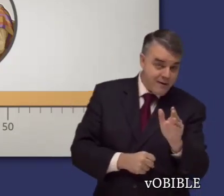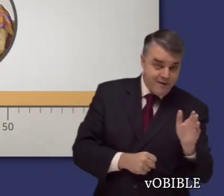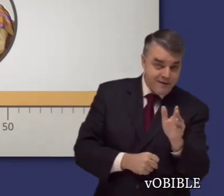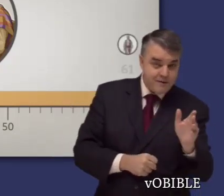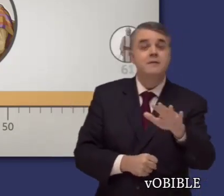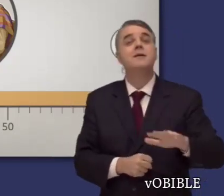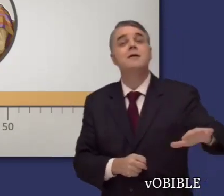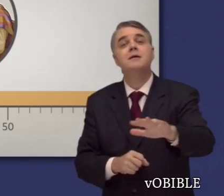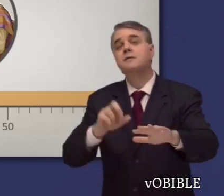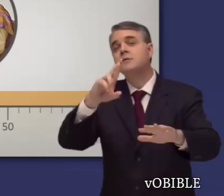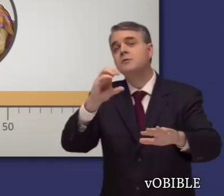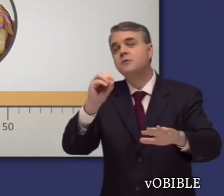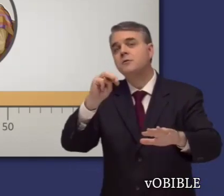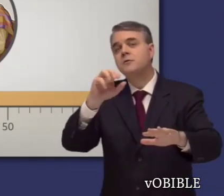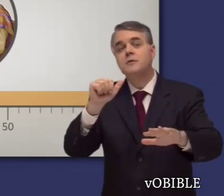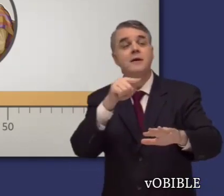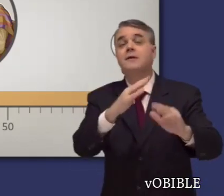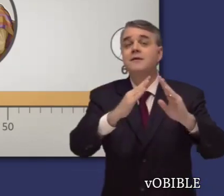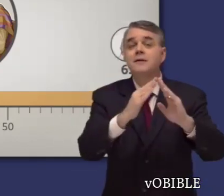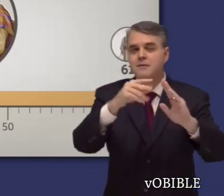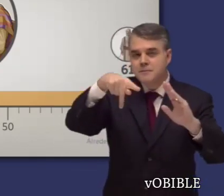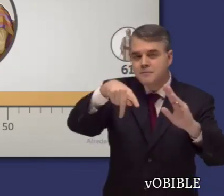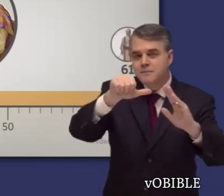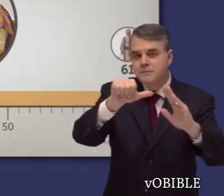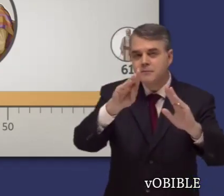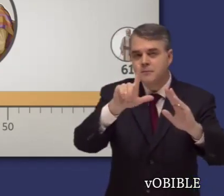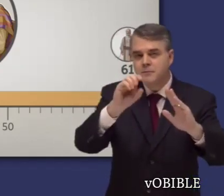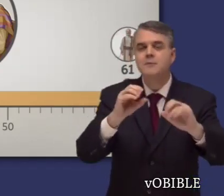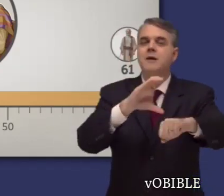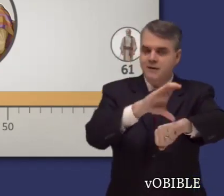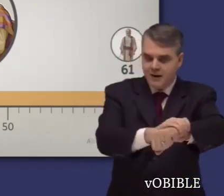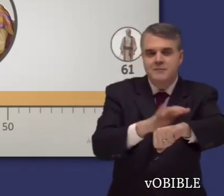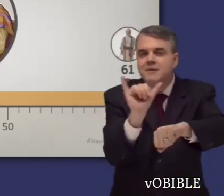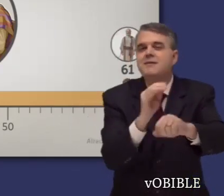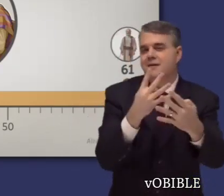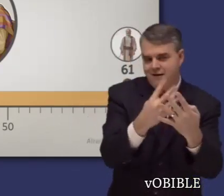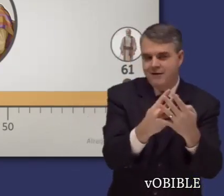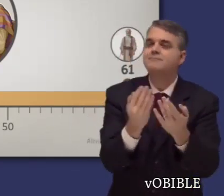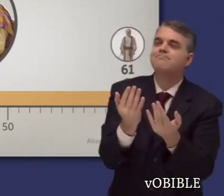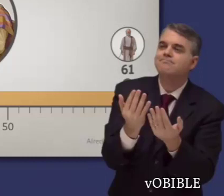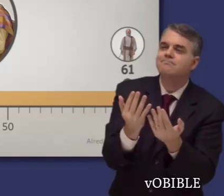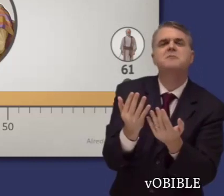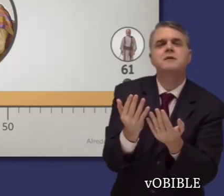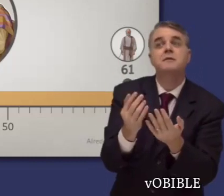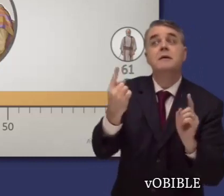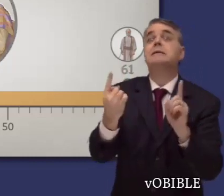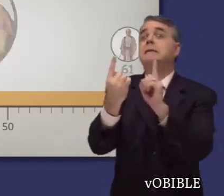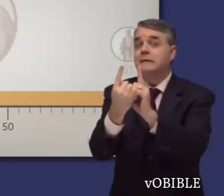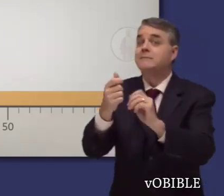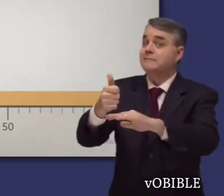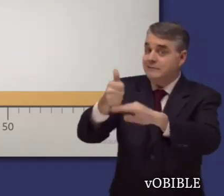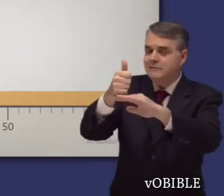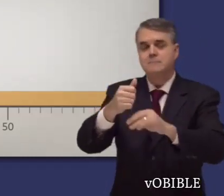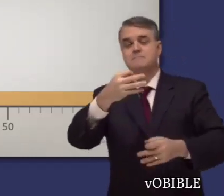y termina en el 61 cuando Pablo está en Roma bajo arresto domiciliario esperando el resultado de su apelación a César.